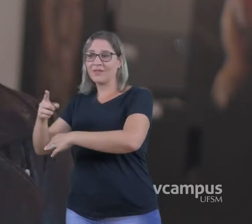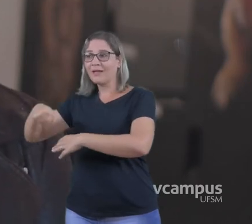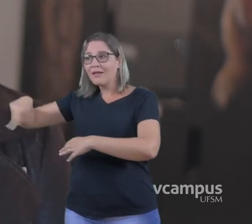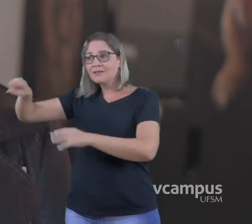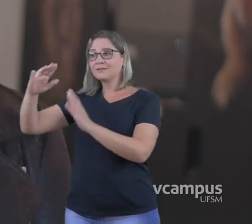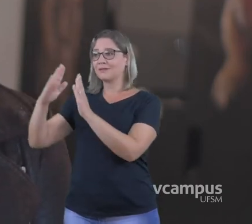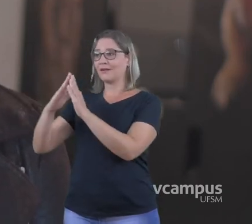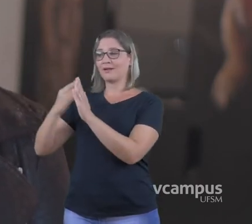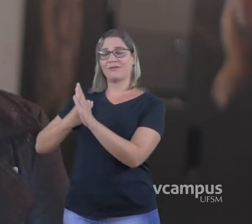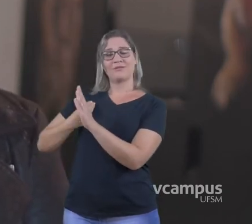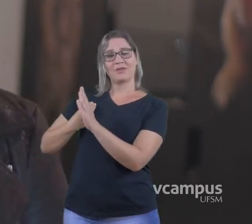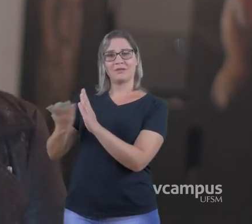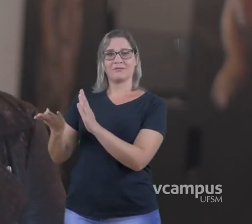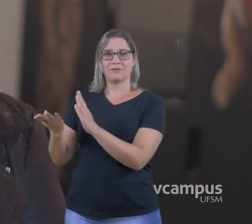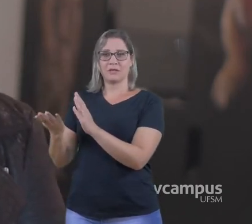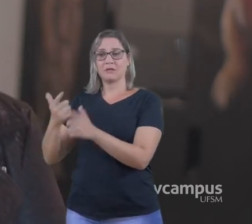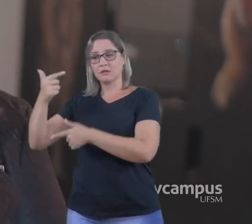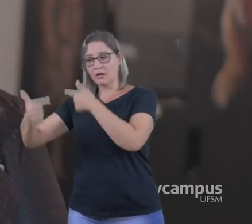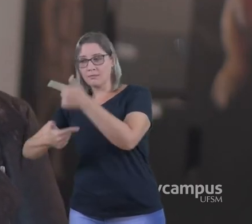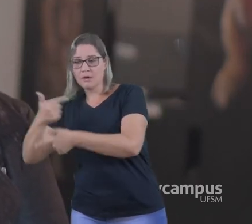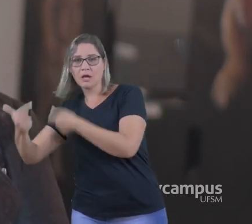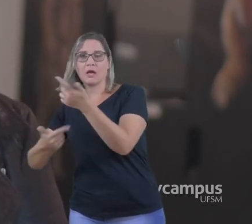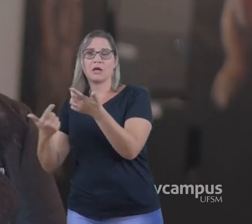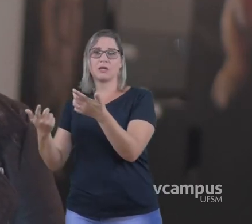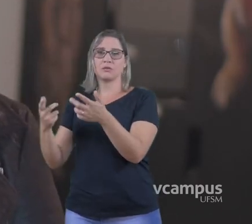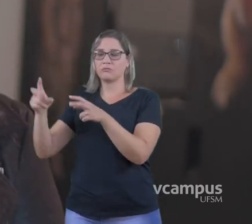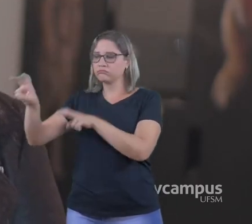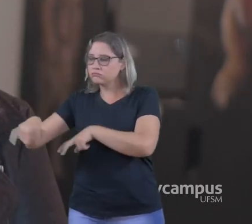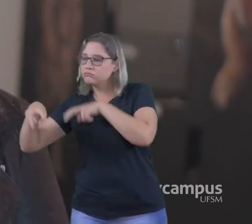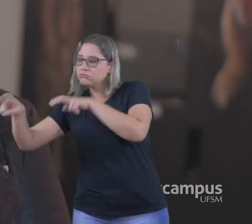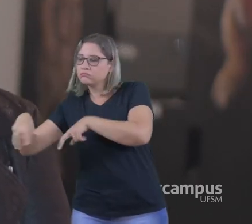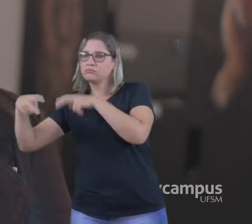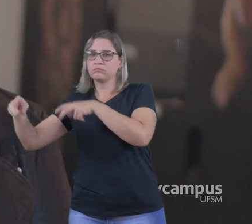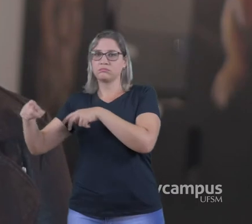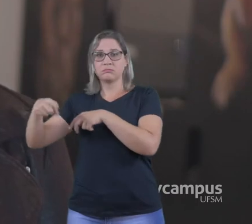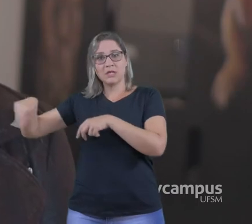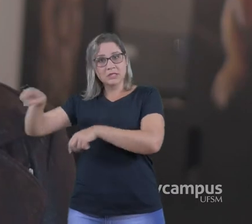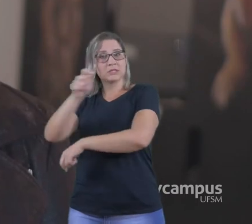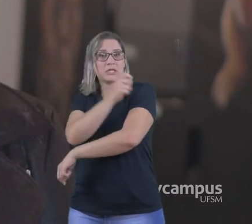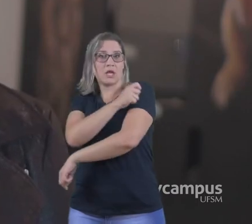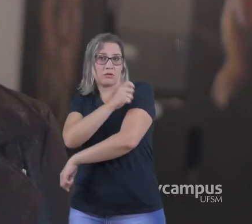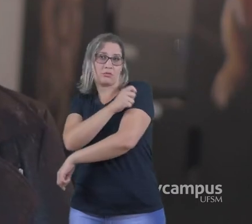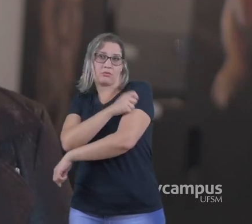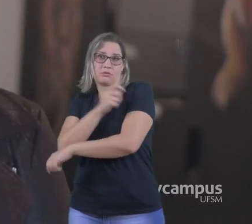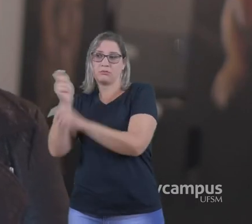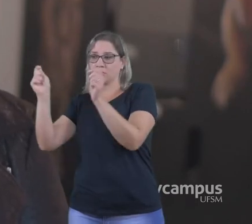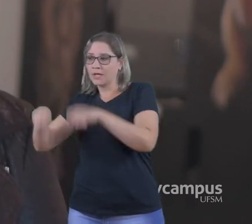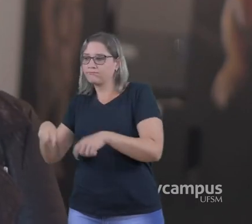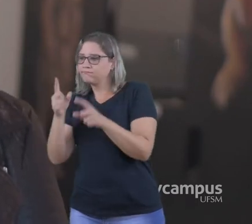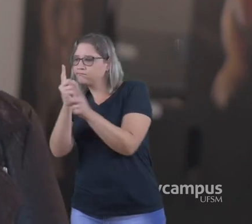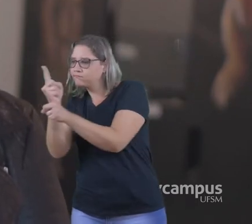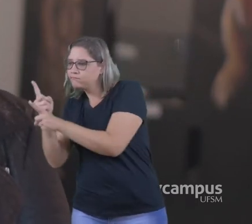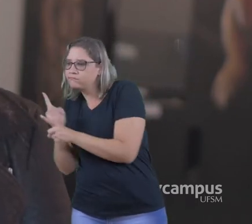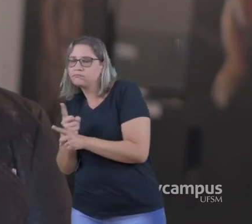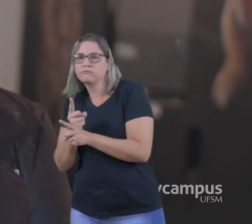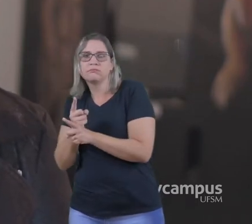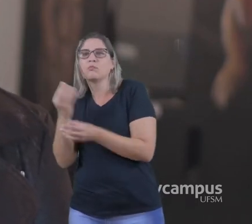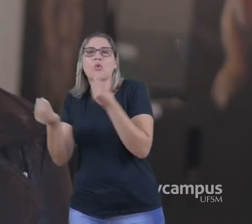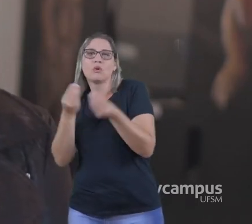desta forma a iniciativa Na minha opinião Penso que poderia iniciar pelos professores da 4ª Colônia